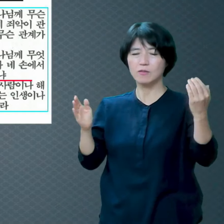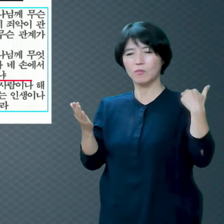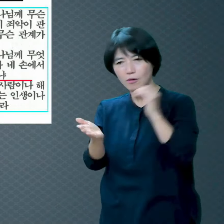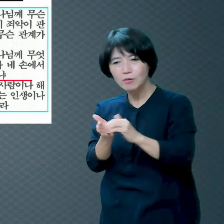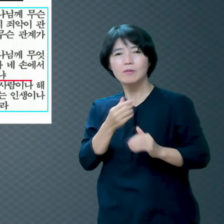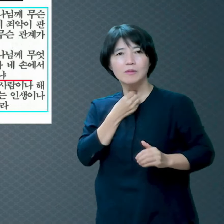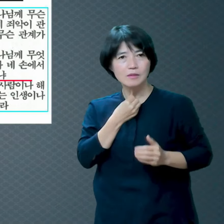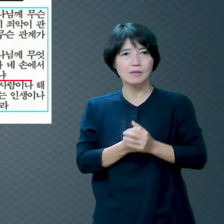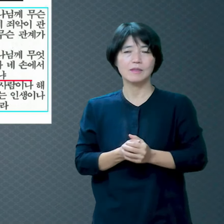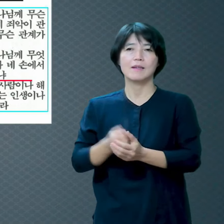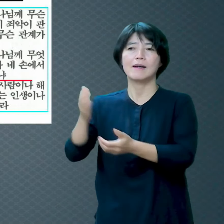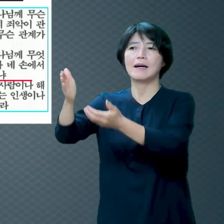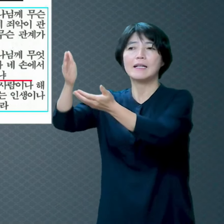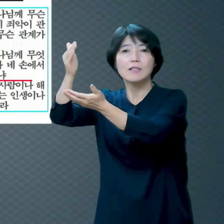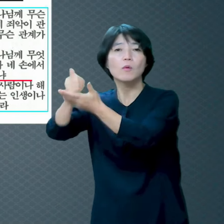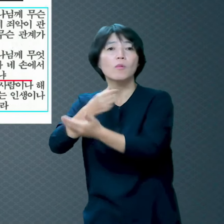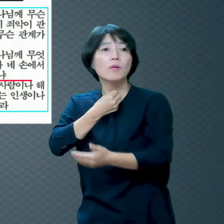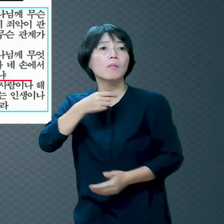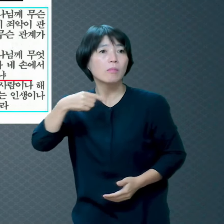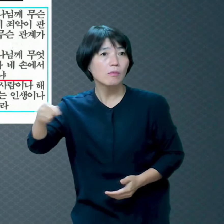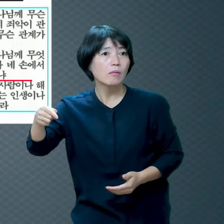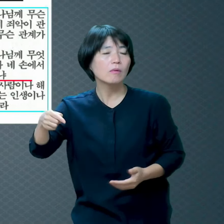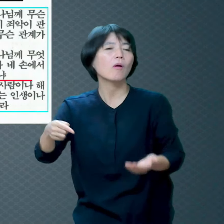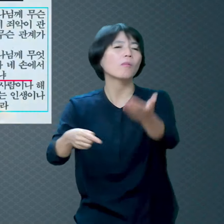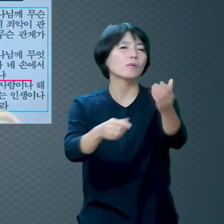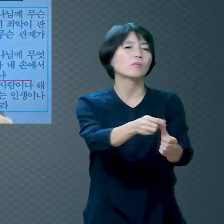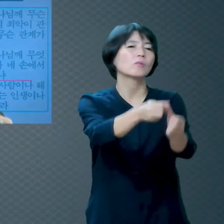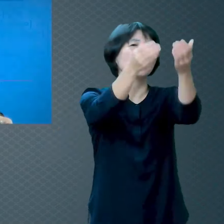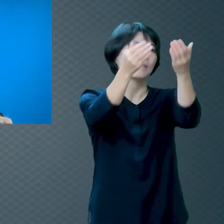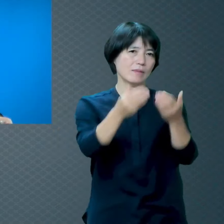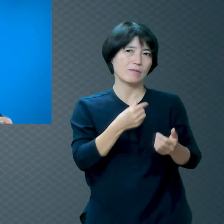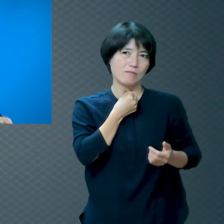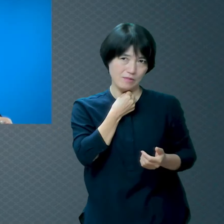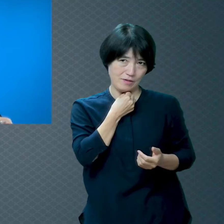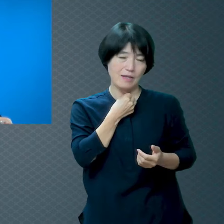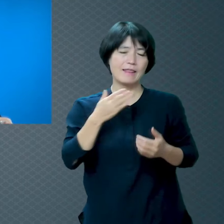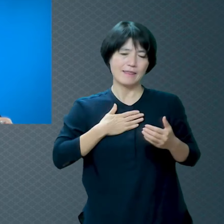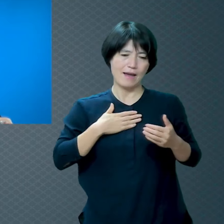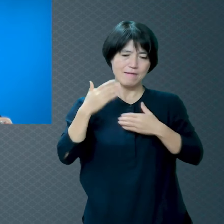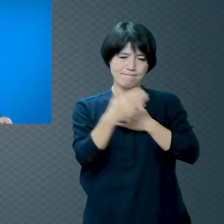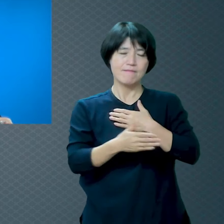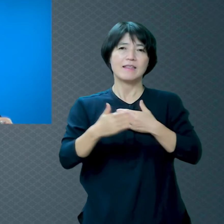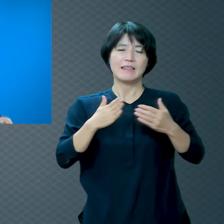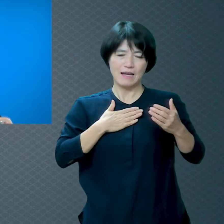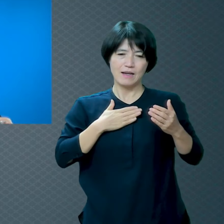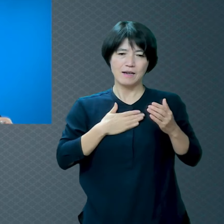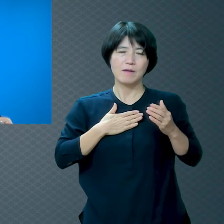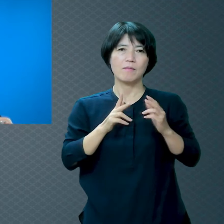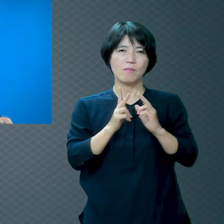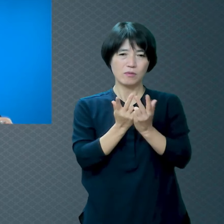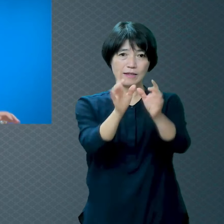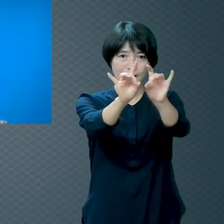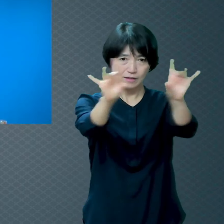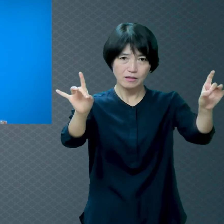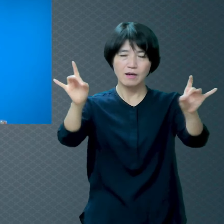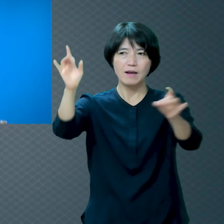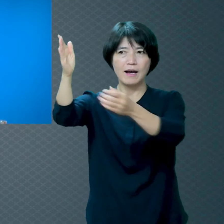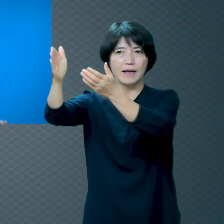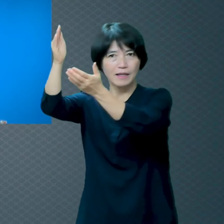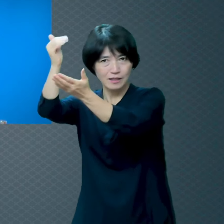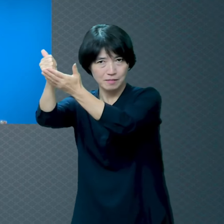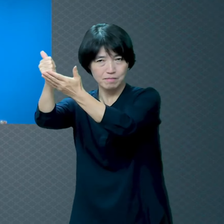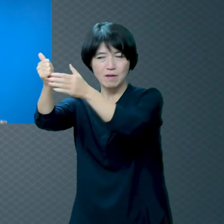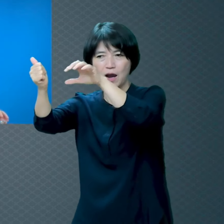하나님 마음을 잘 생각해 보셔요 하나님은 나를 원하시잖아요 나를 여러분들